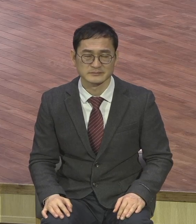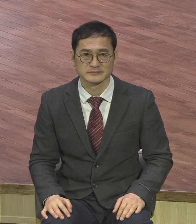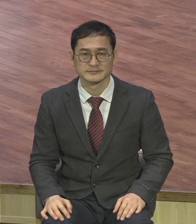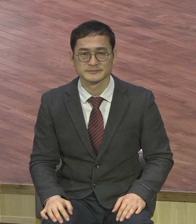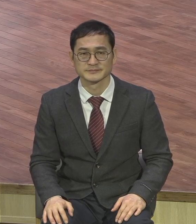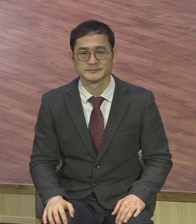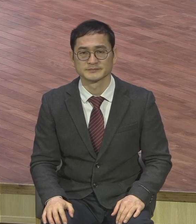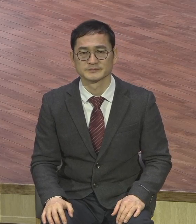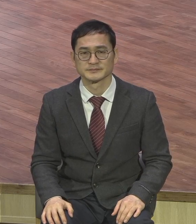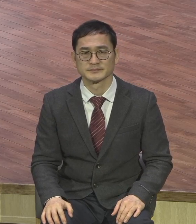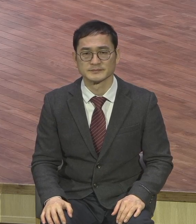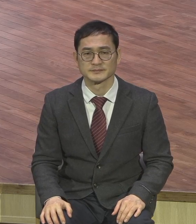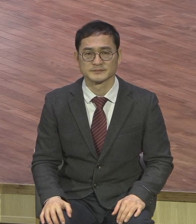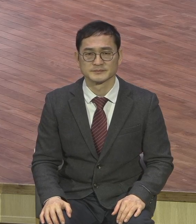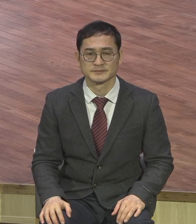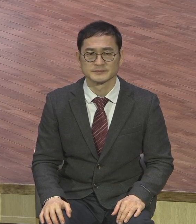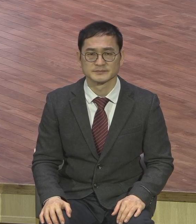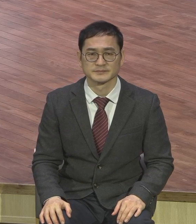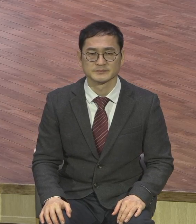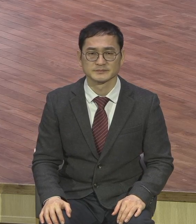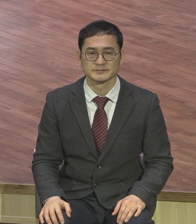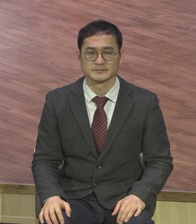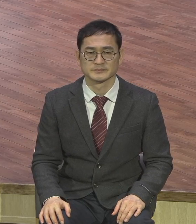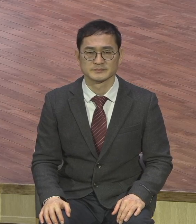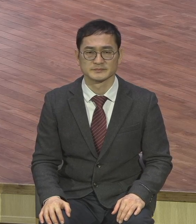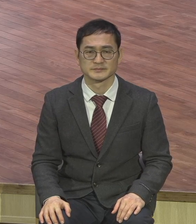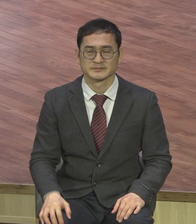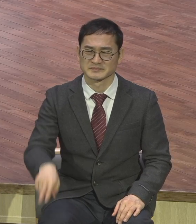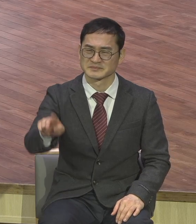뭘 안다고 얼마나 했다고 얼마나 기도한다고 뭘 제가 고쳐 교회를